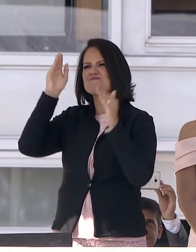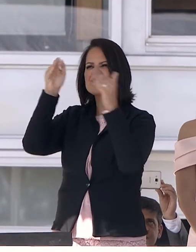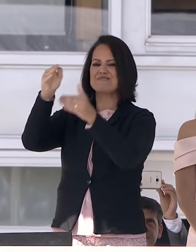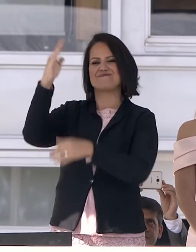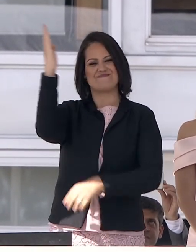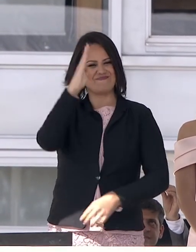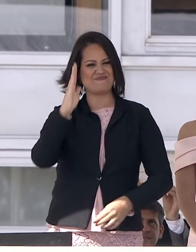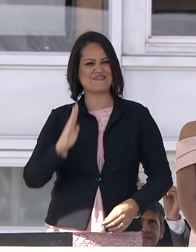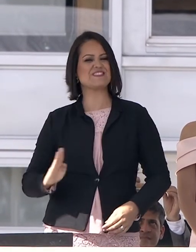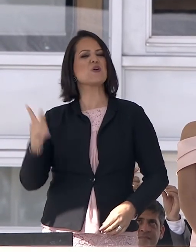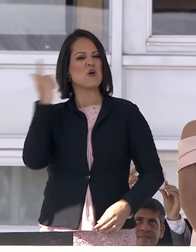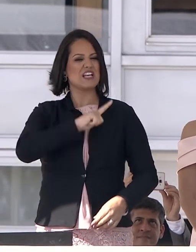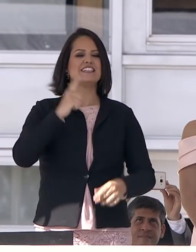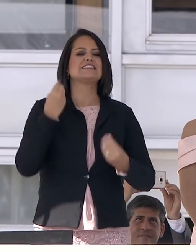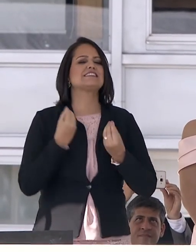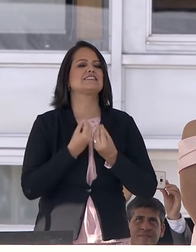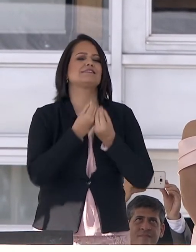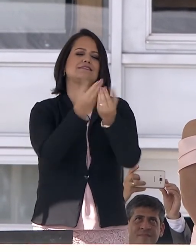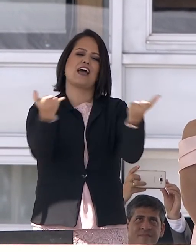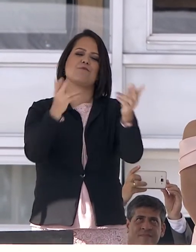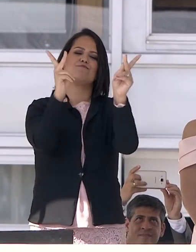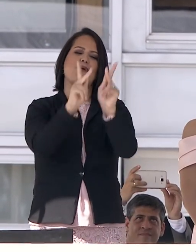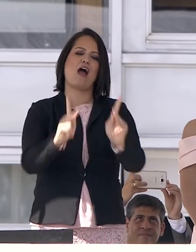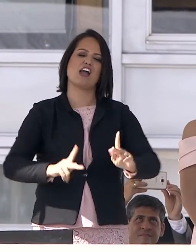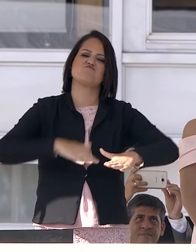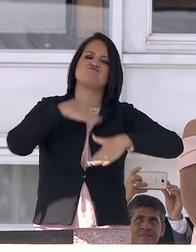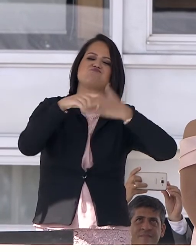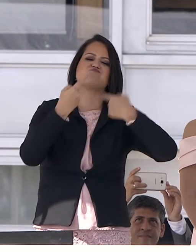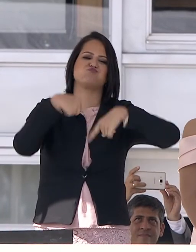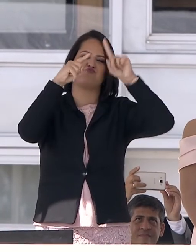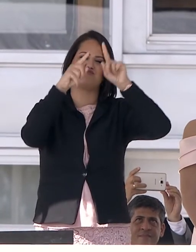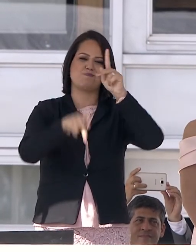paz e prosperidade para o nosso povo.